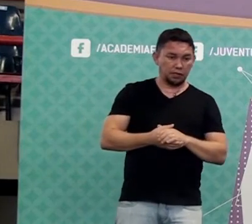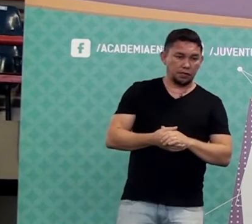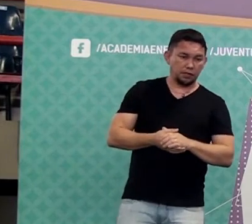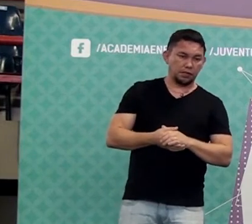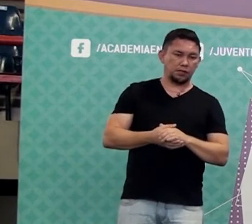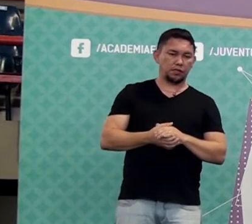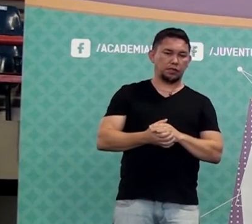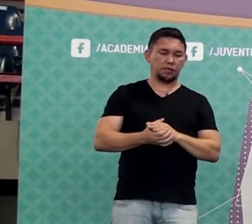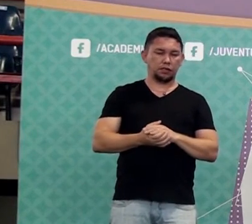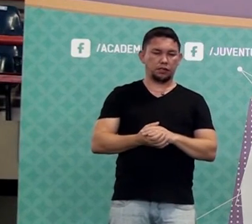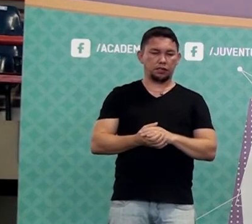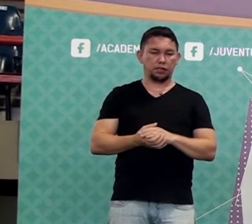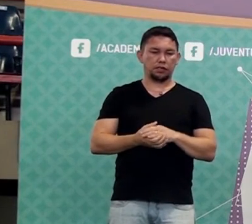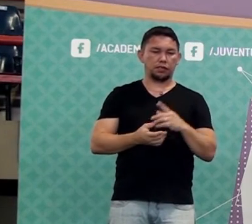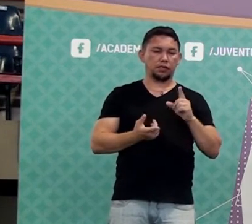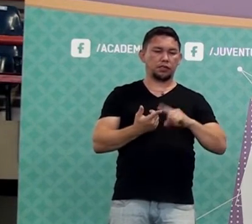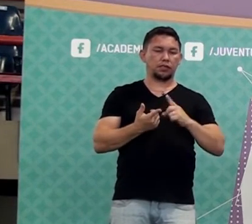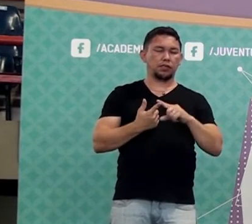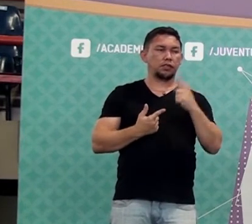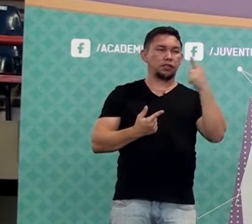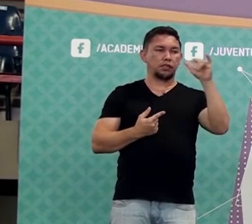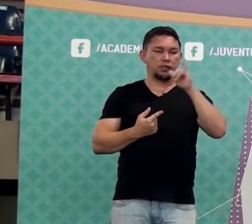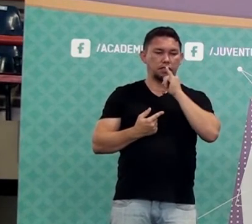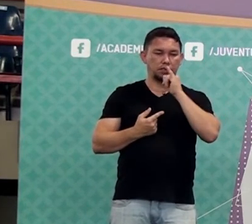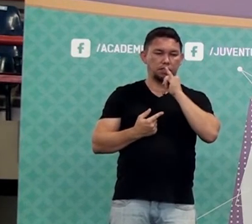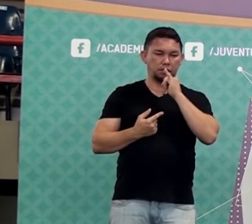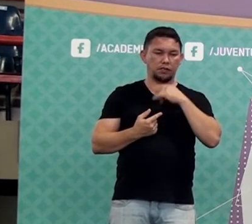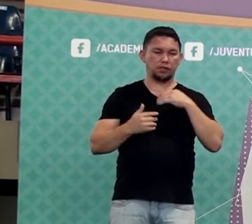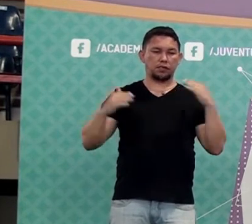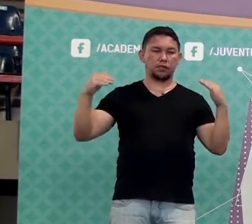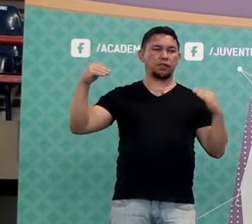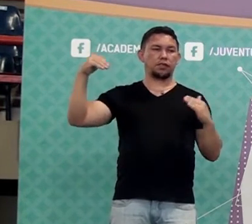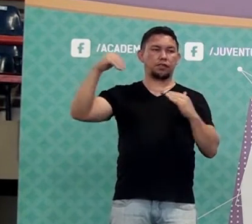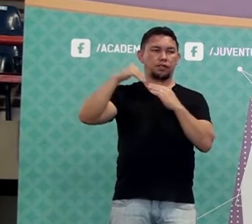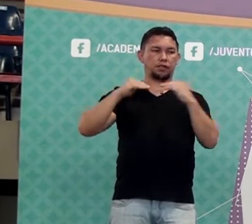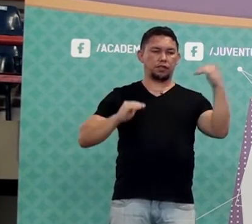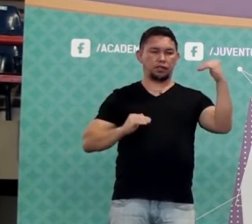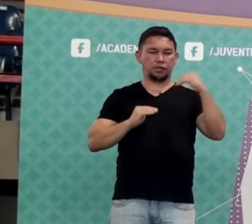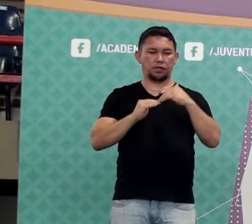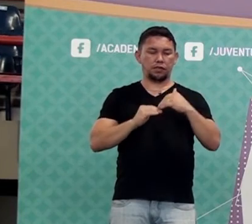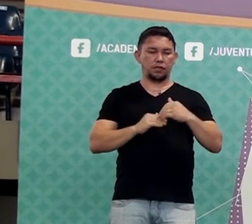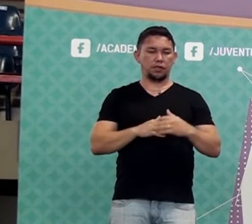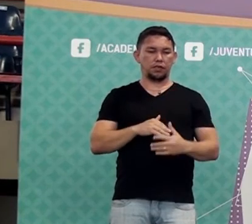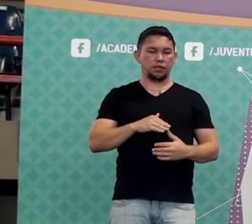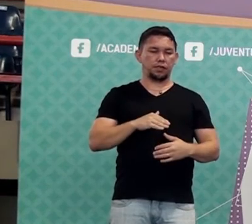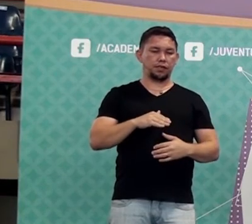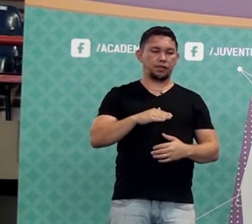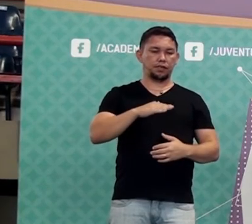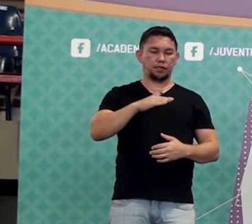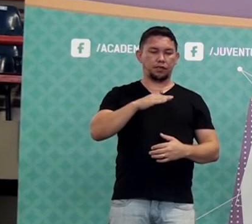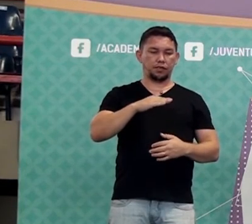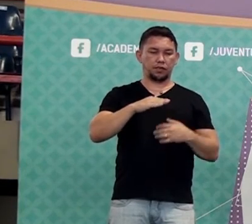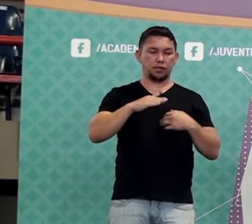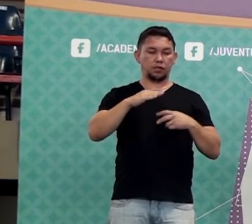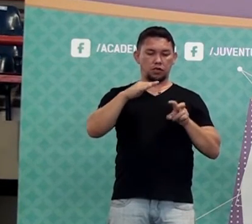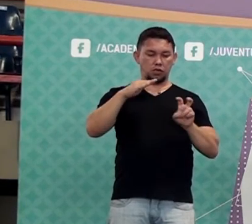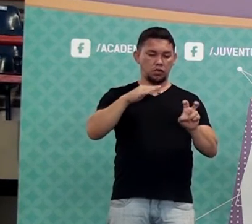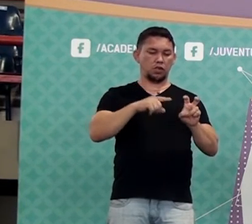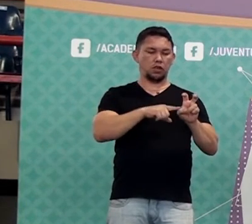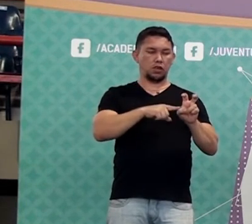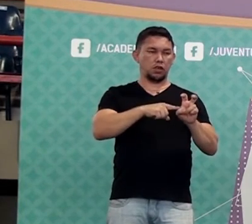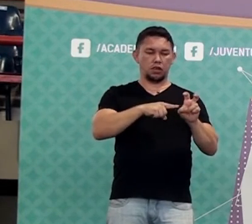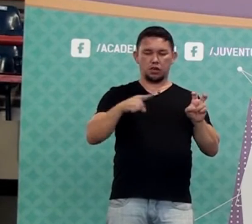40%. Qual é o outro modo de fazer? Regra de 3. 5 está para 100%,